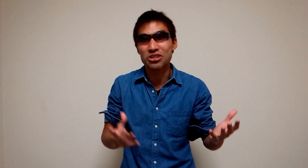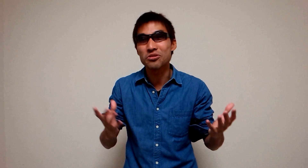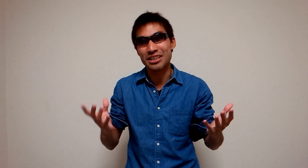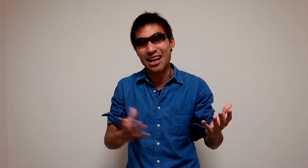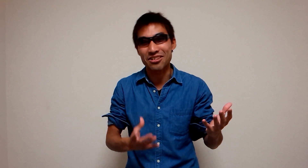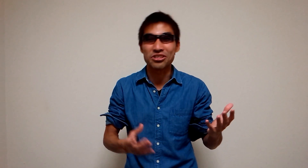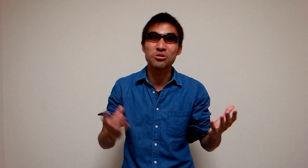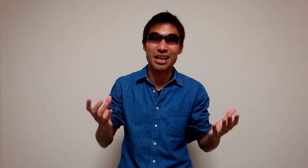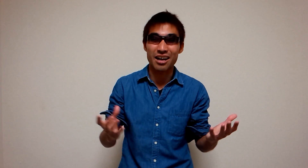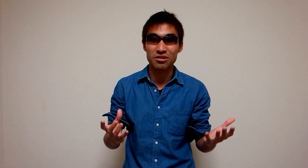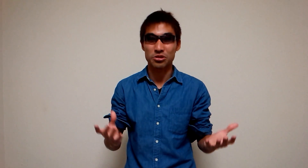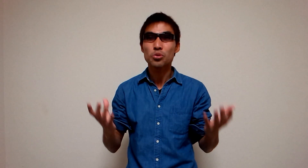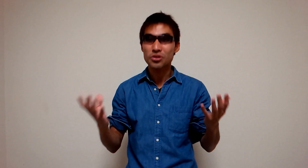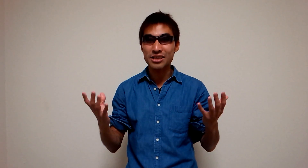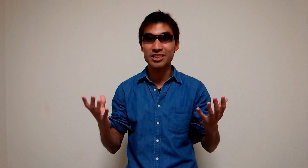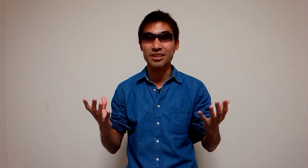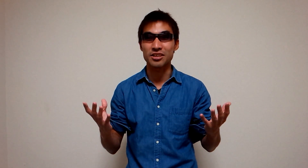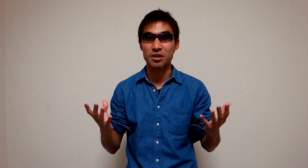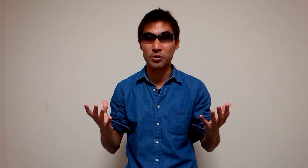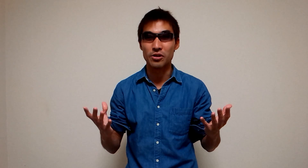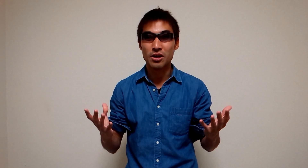週2回とか週3回とかそういう感じなんですけども